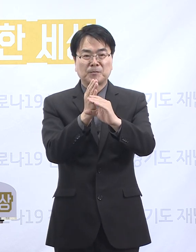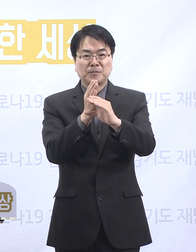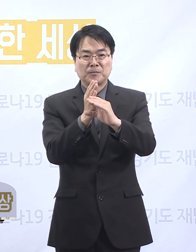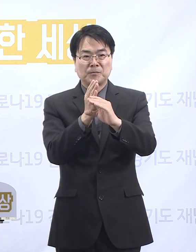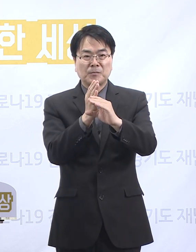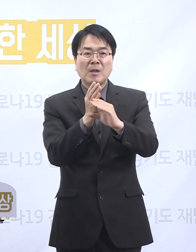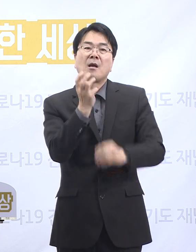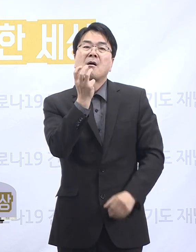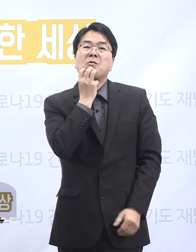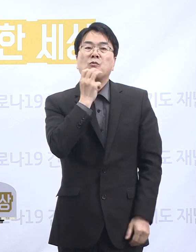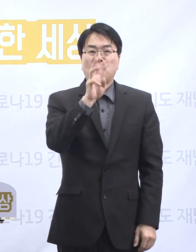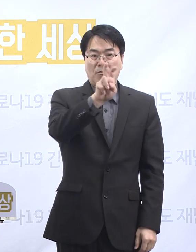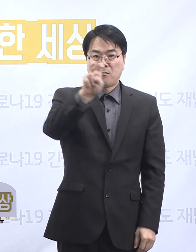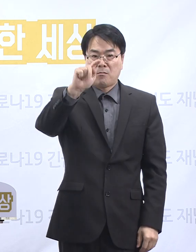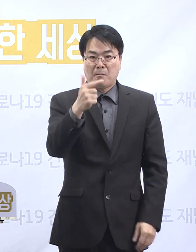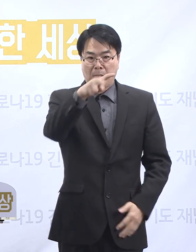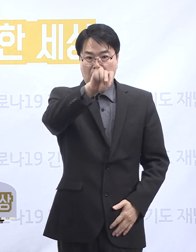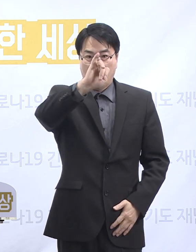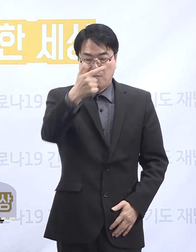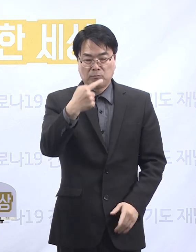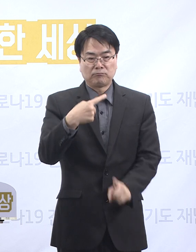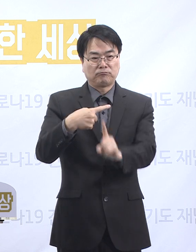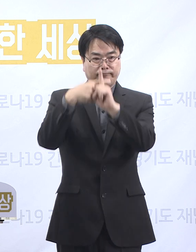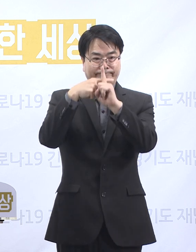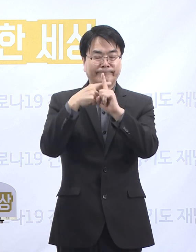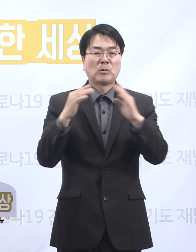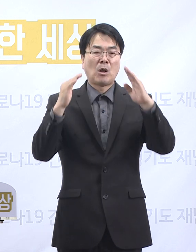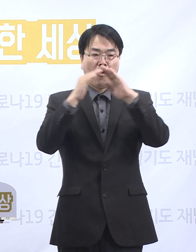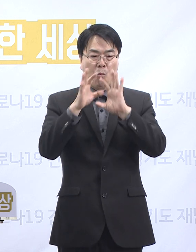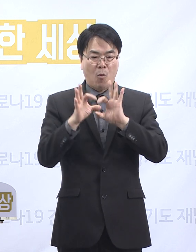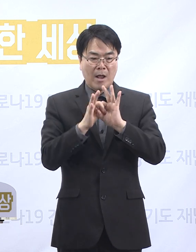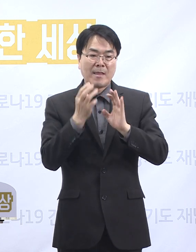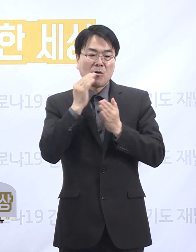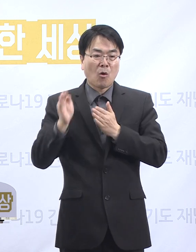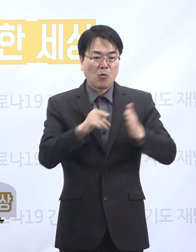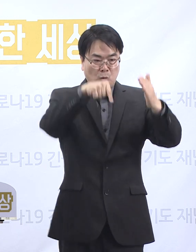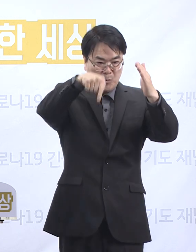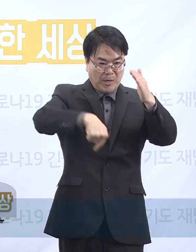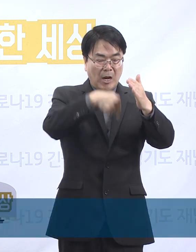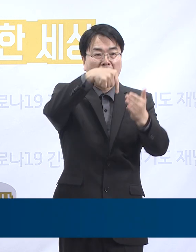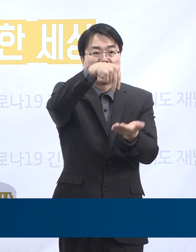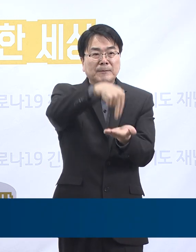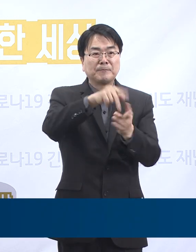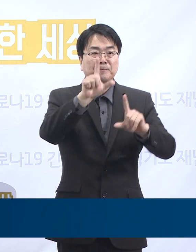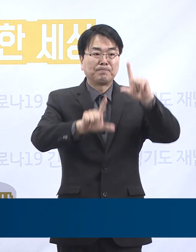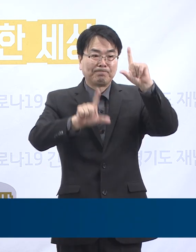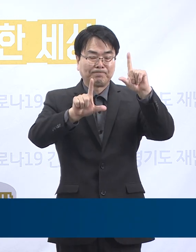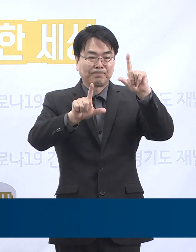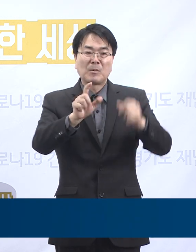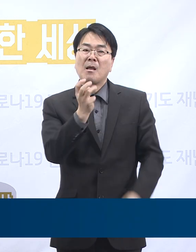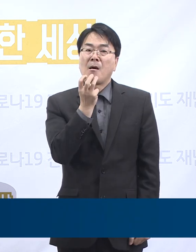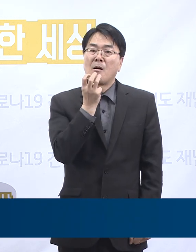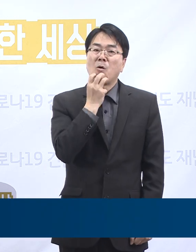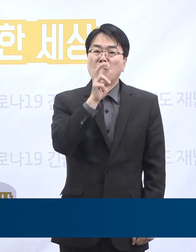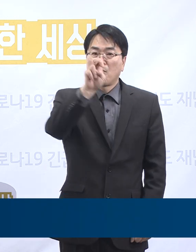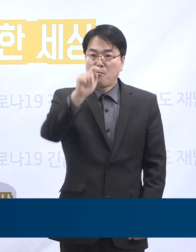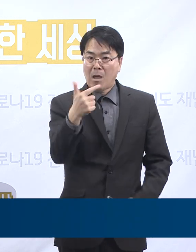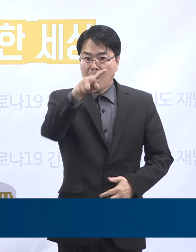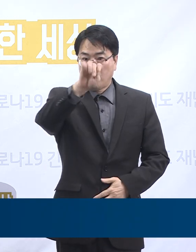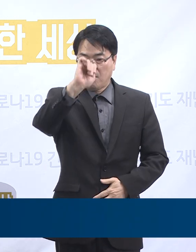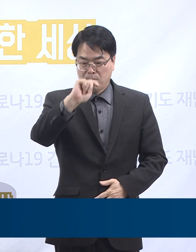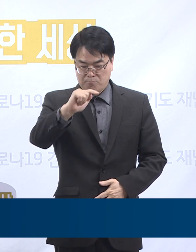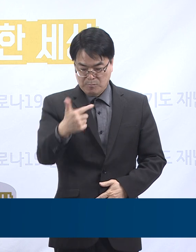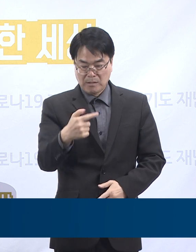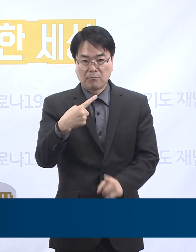구로 만민중앙교회 집단 감염 발생과 관련된 도내 상황입니다. 3월 25일 서울 구로구 만민중앙교회